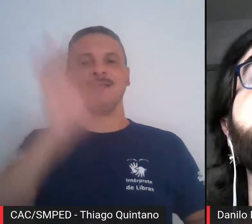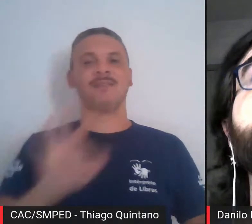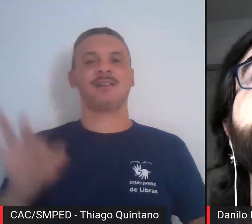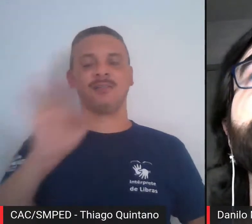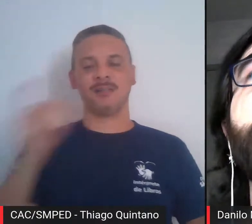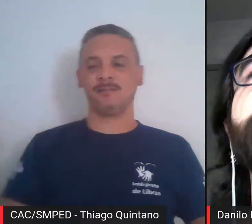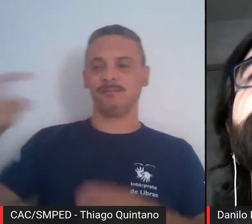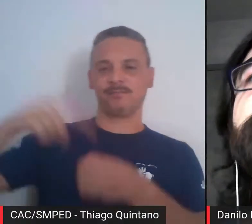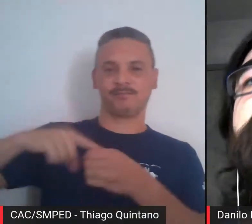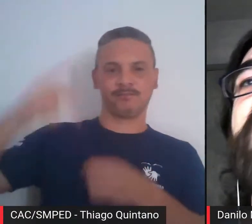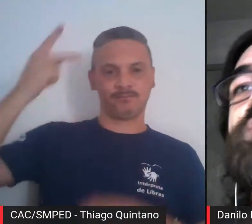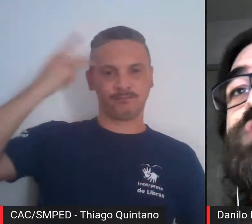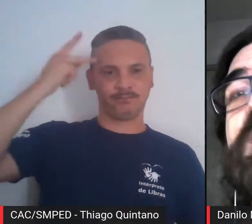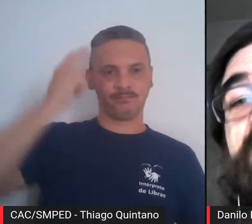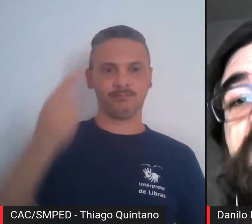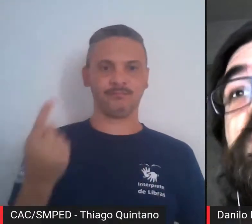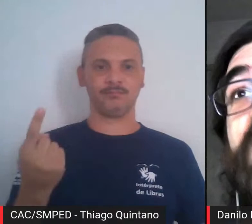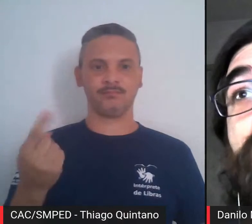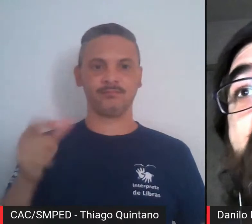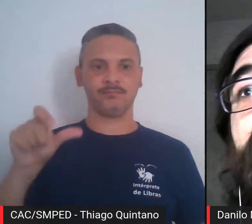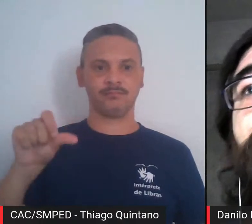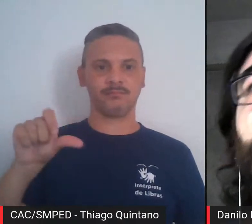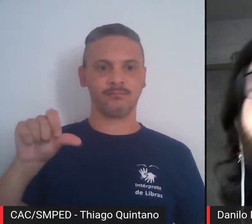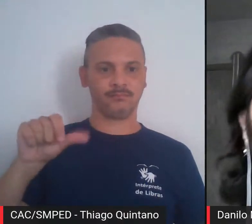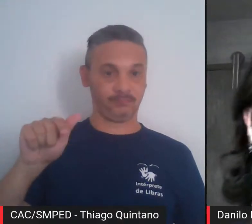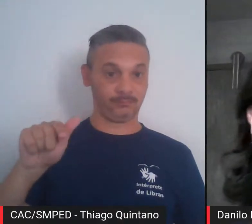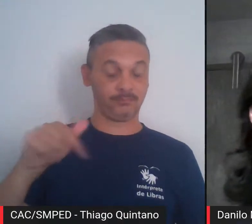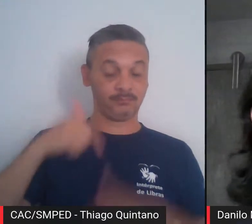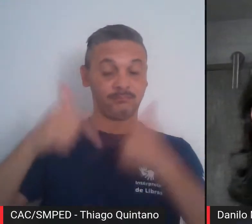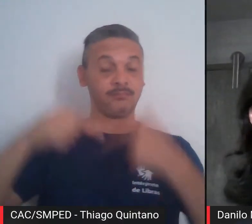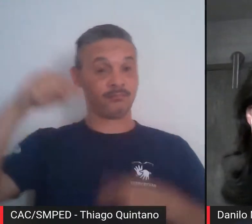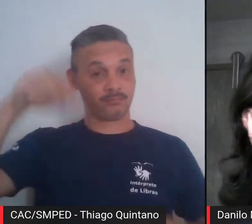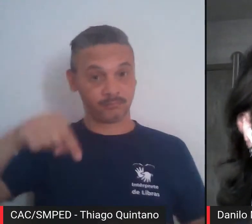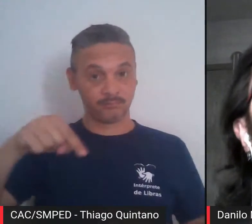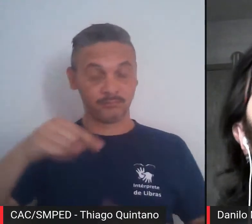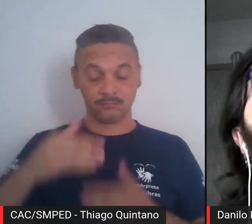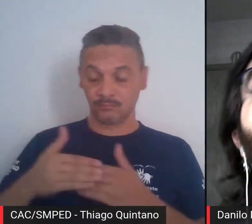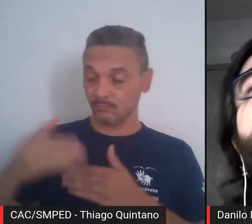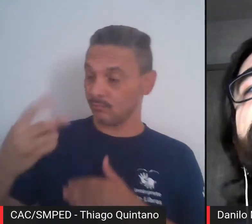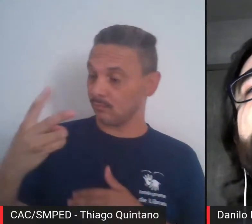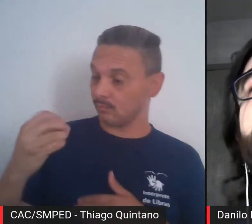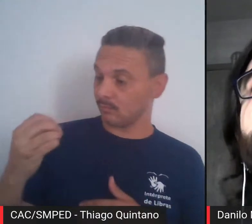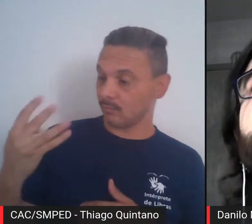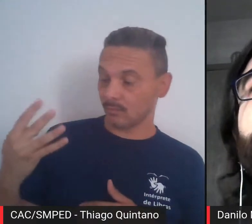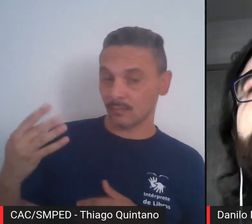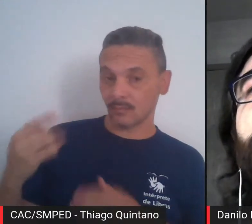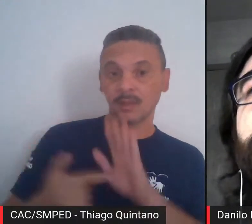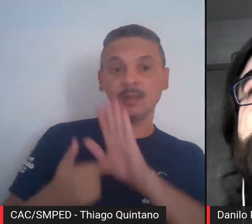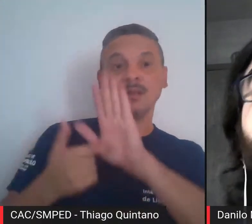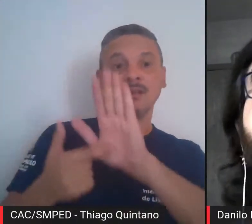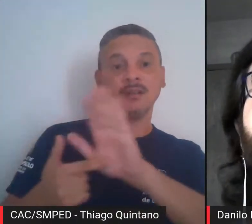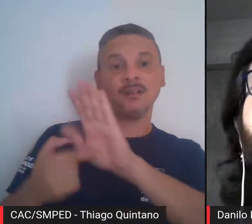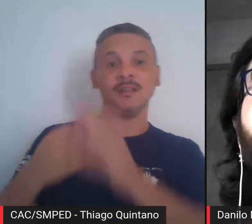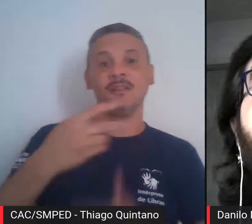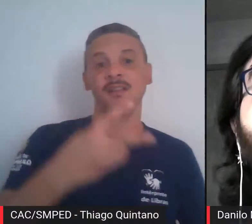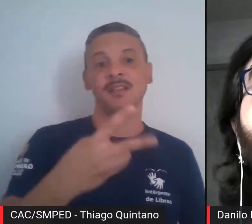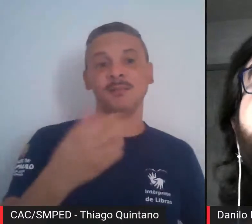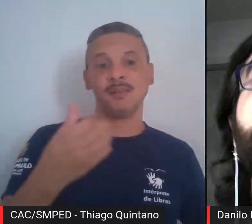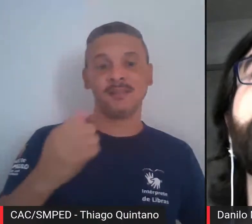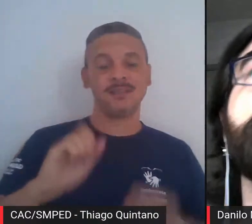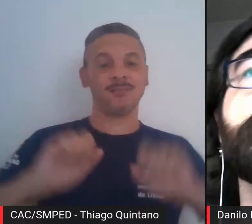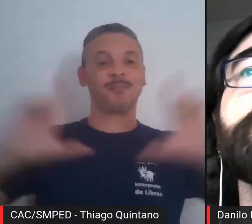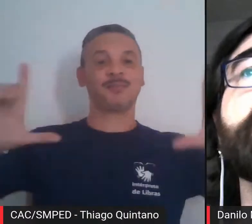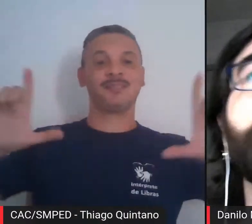1997, cidade onde reside e trabalha. Em 2004, expõe na 26ª Bienal Internacional de São